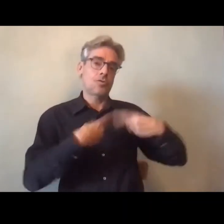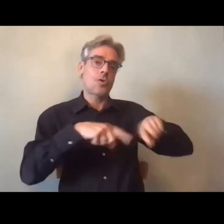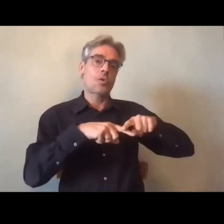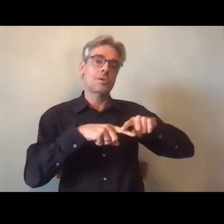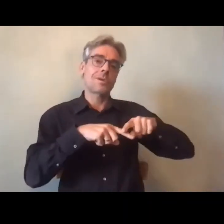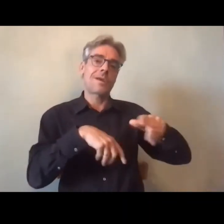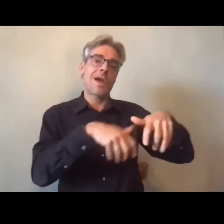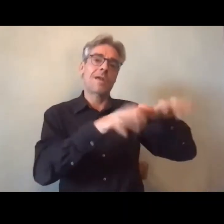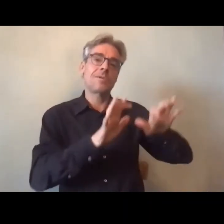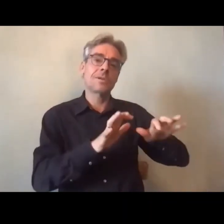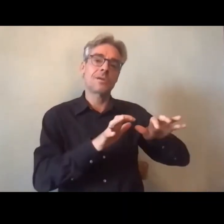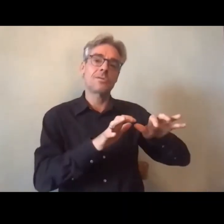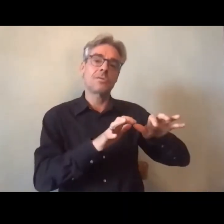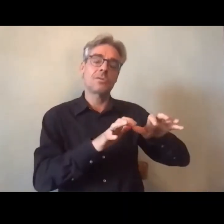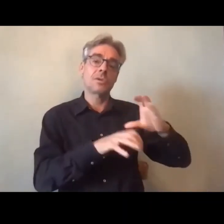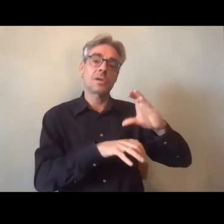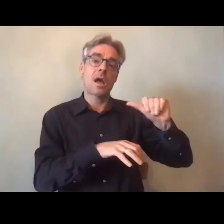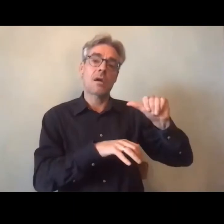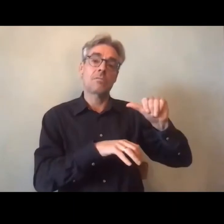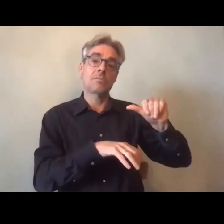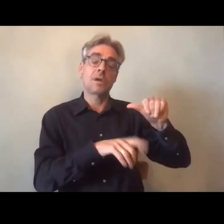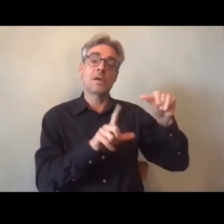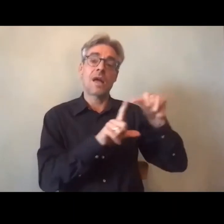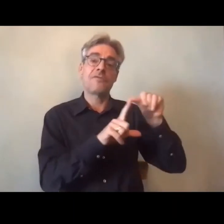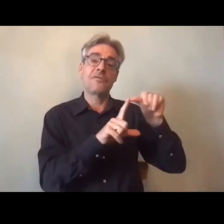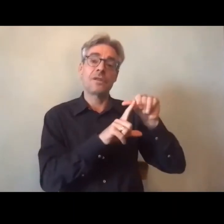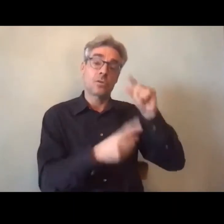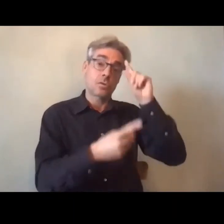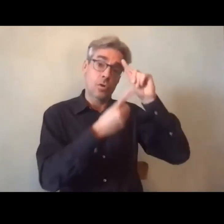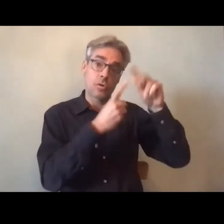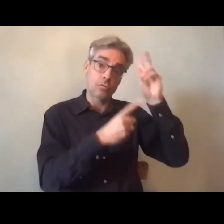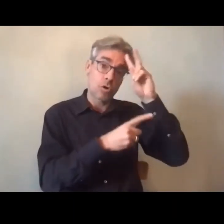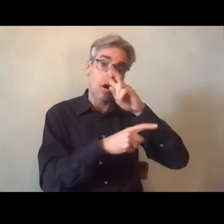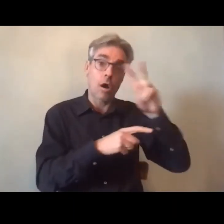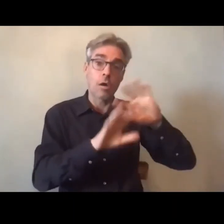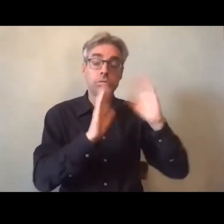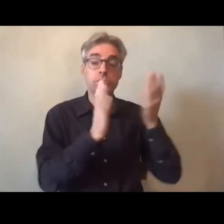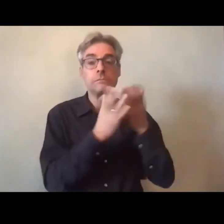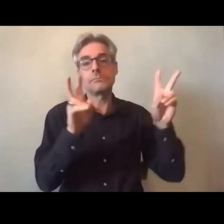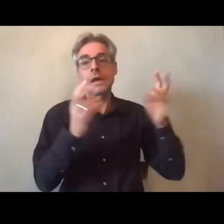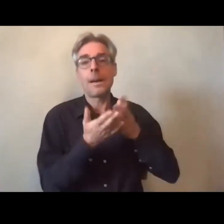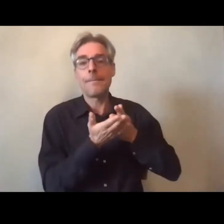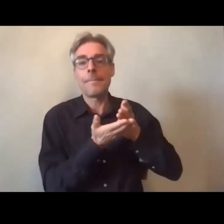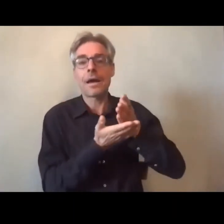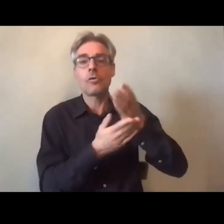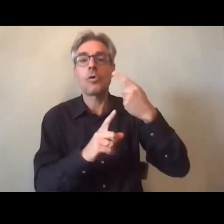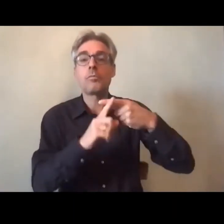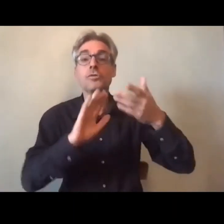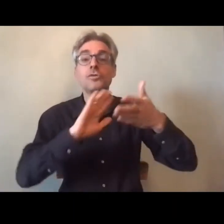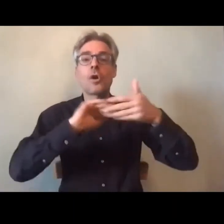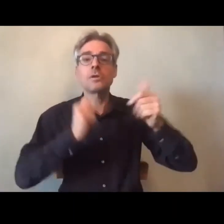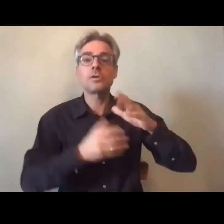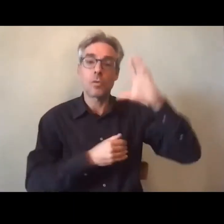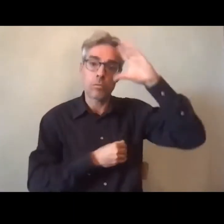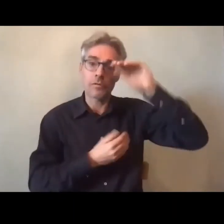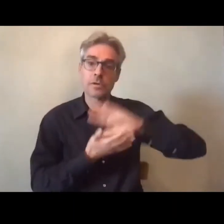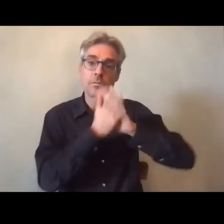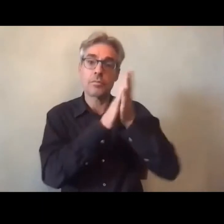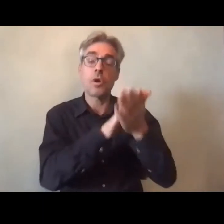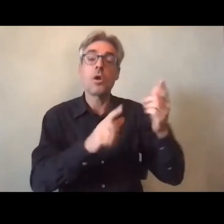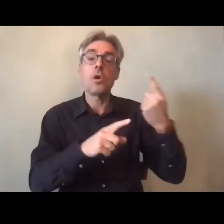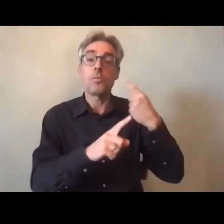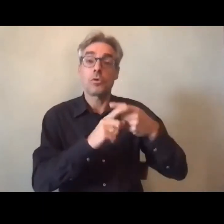'orienter le sujet sur un sujet générique qui parle finalement des parcours et des transitions professionnelles et de leur sécurisation